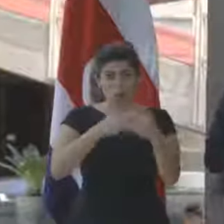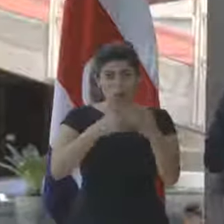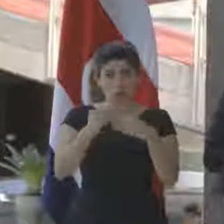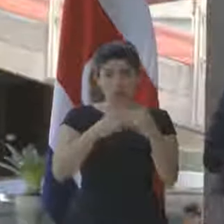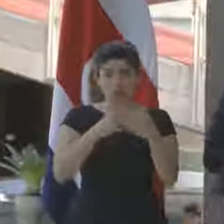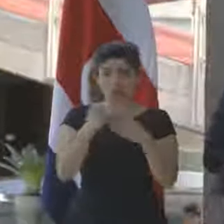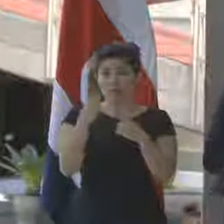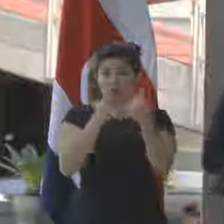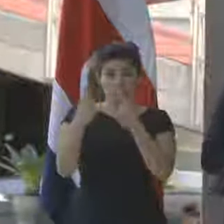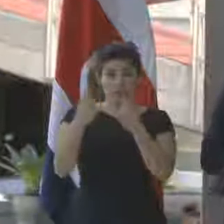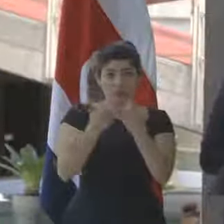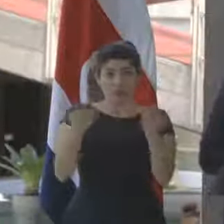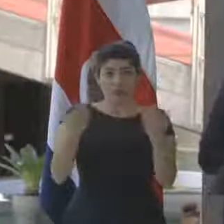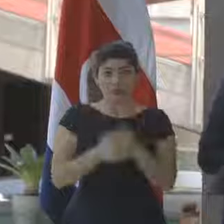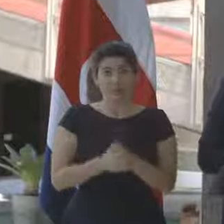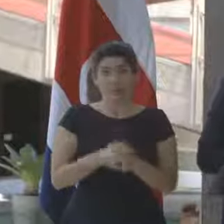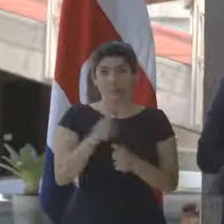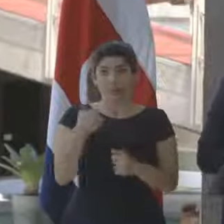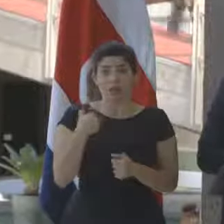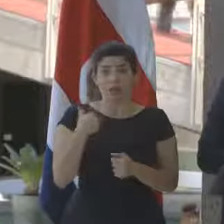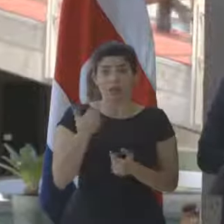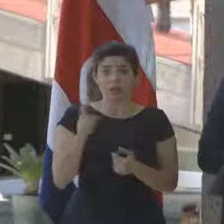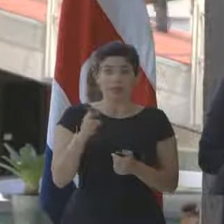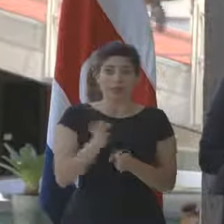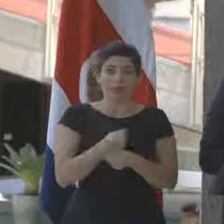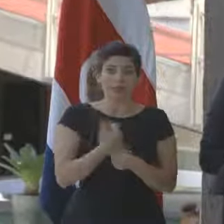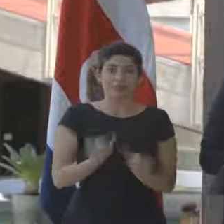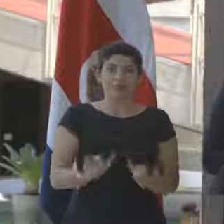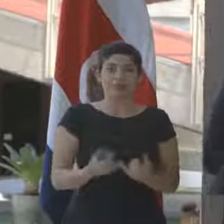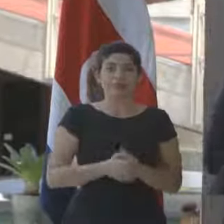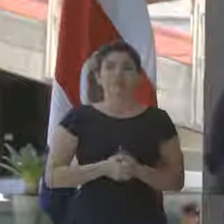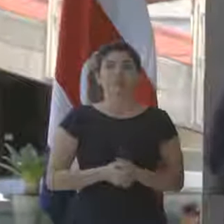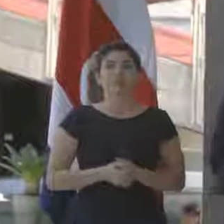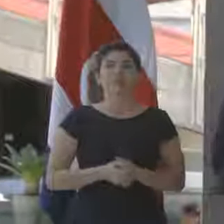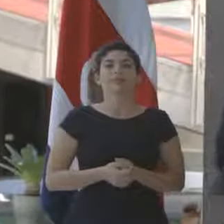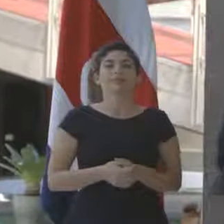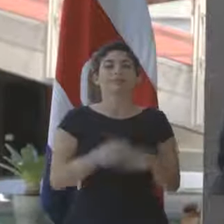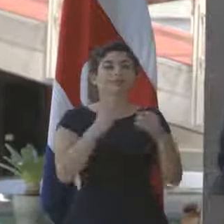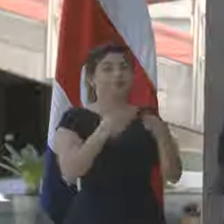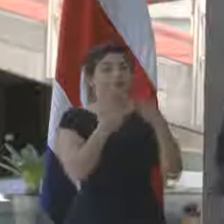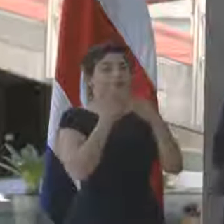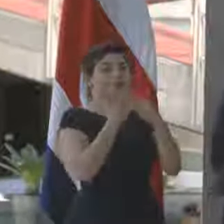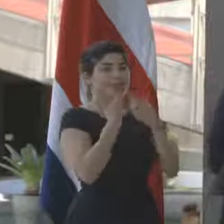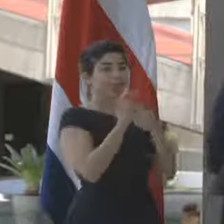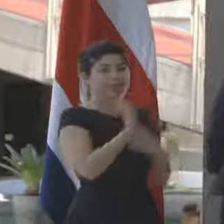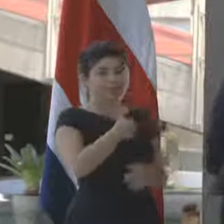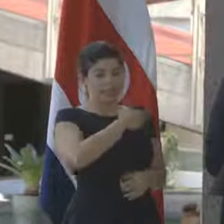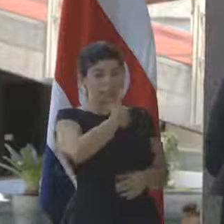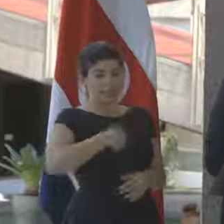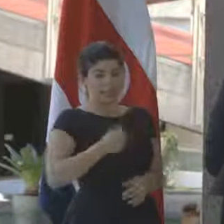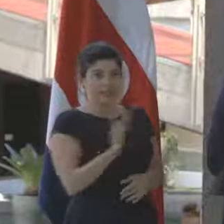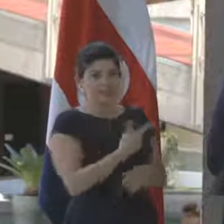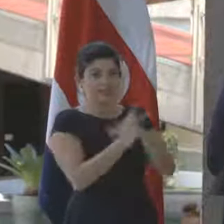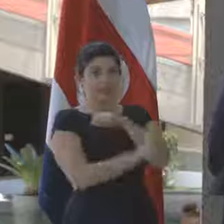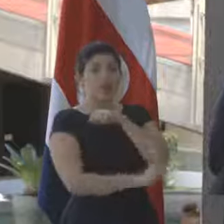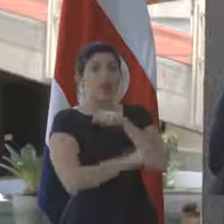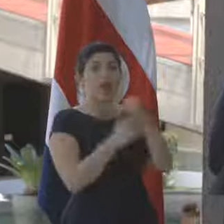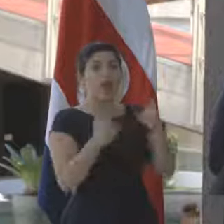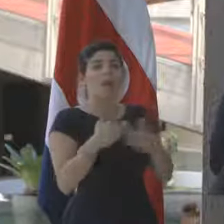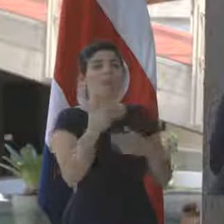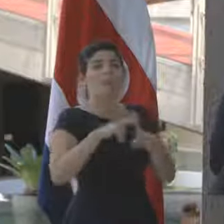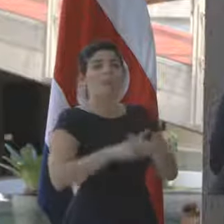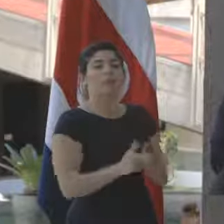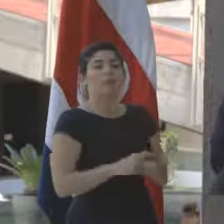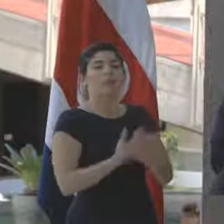preguntas que tengan habido planteadas. Muchísimas gracias al señor Presidente de la República. Iniciamos